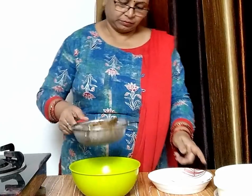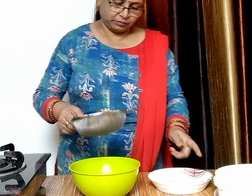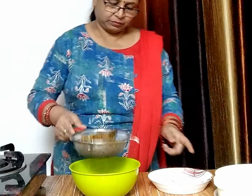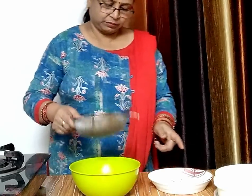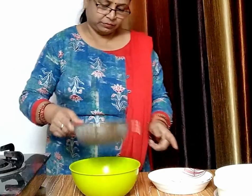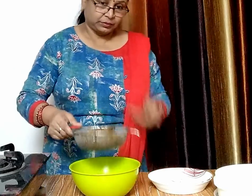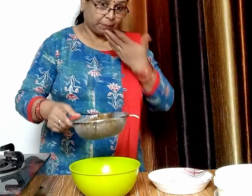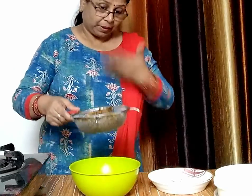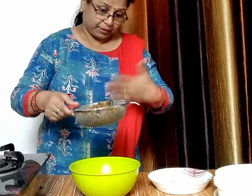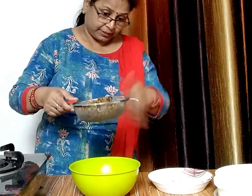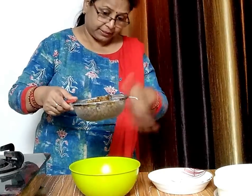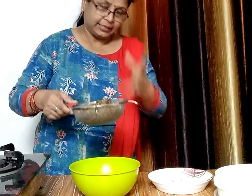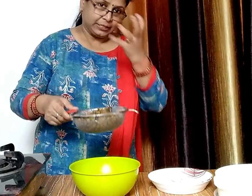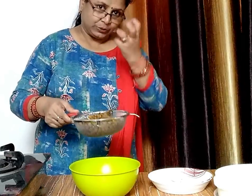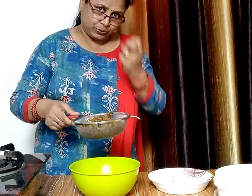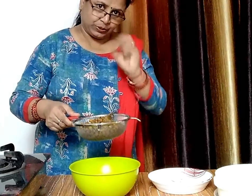और उसका पानी निकाल लेंगे